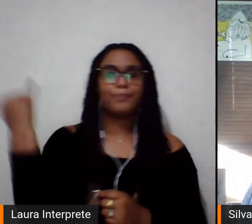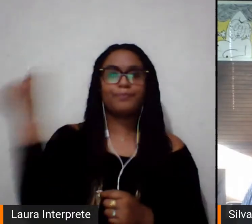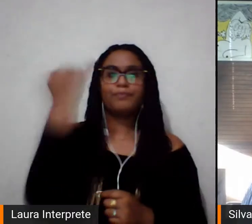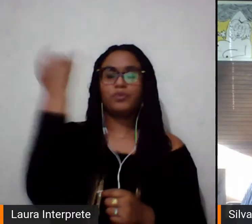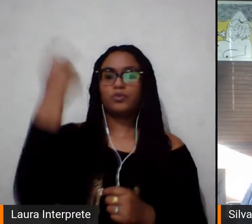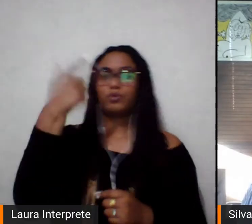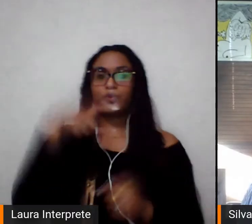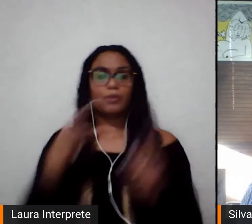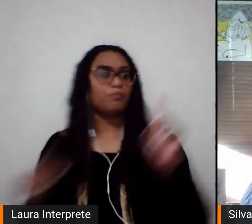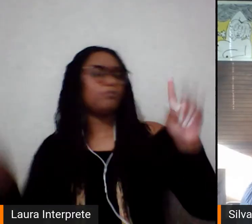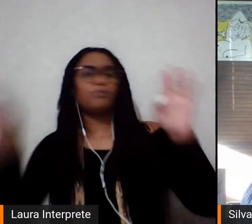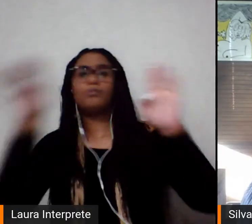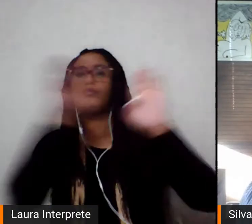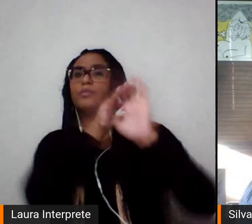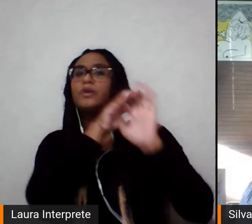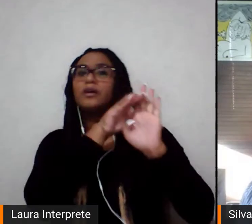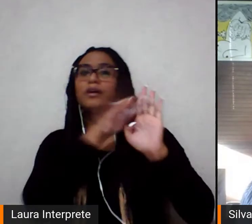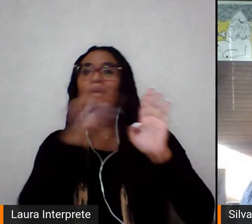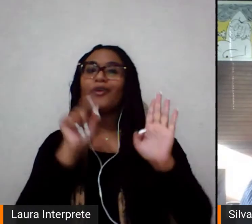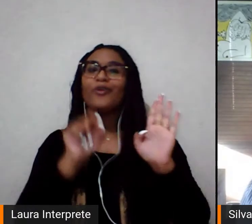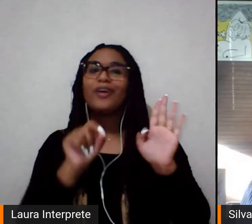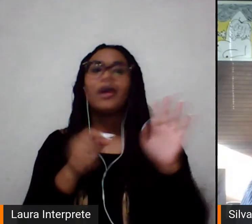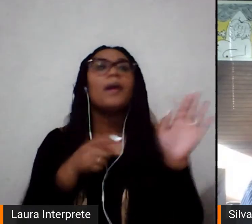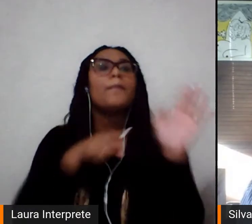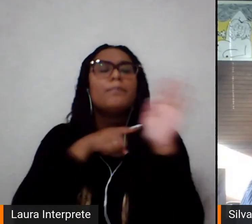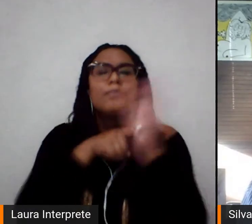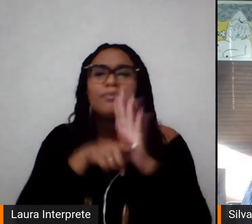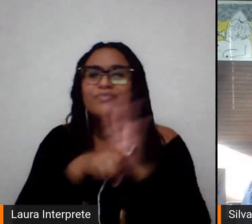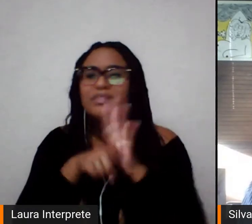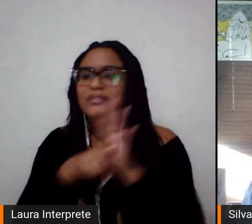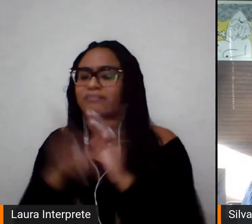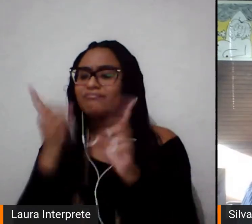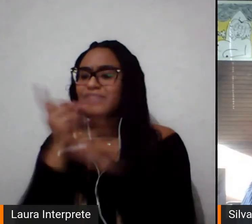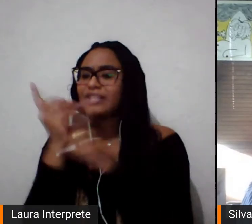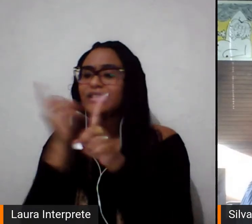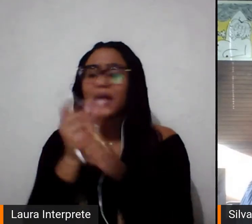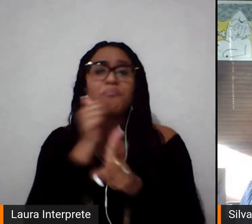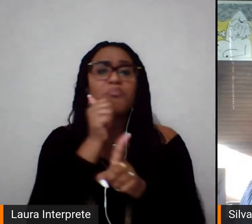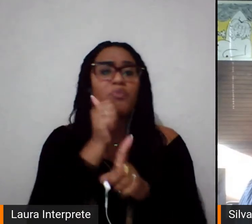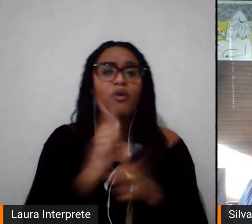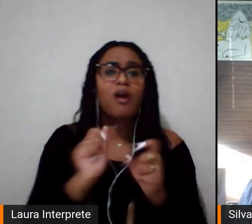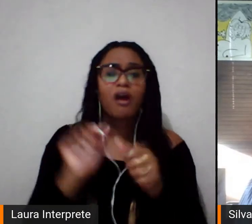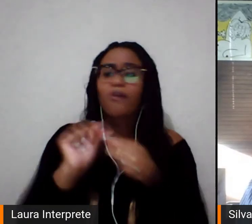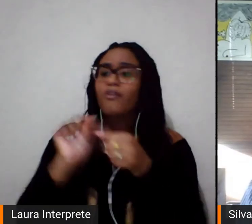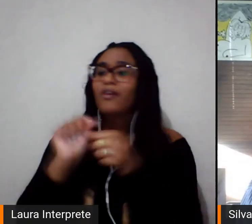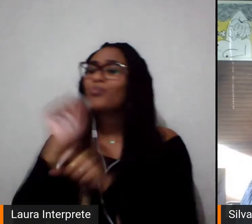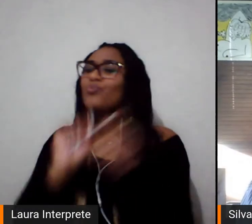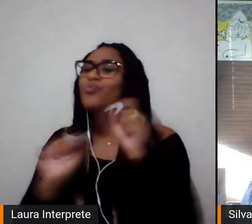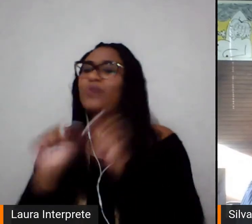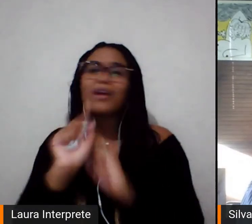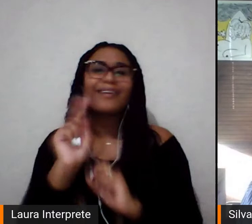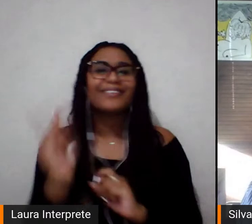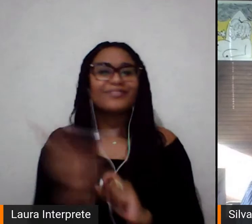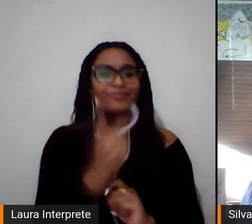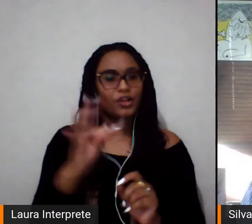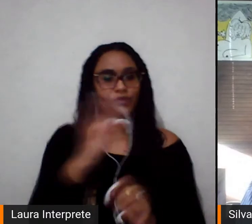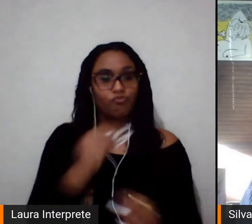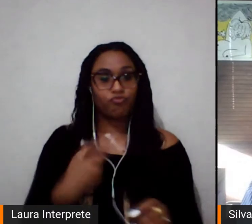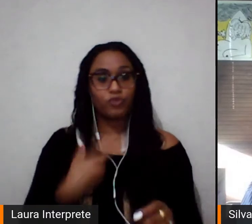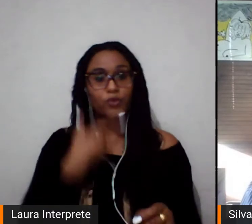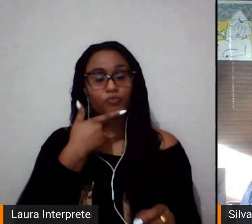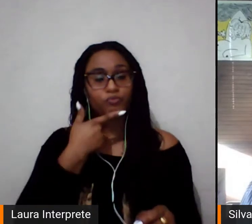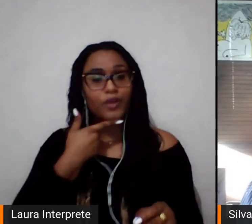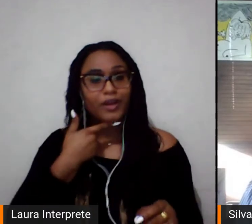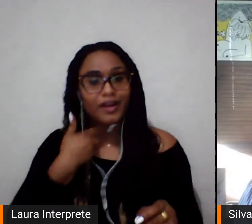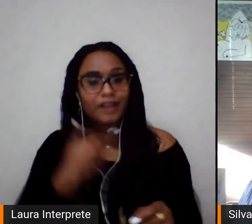acervos, histórias e memórias das mulheres, exatamente por conta da invisibilidade e, sobretudo,